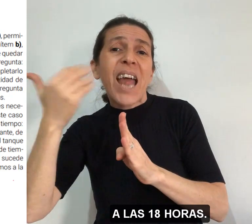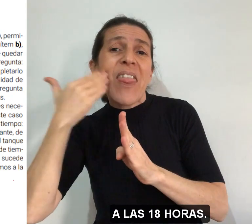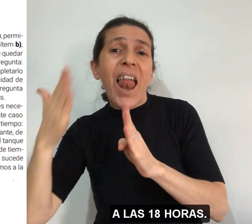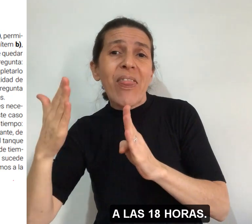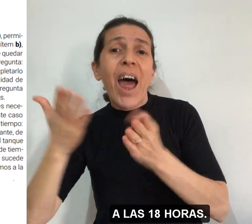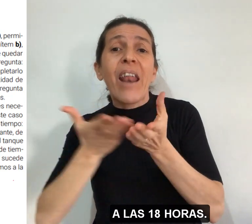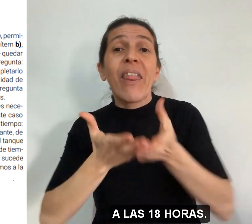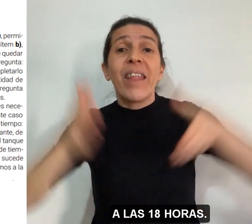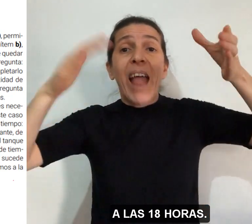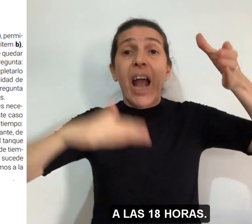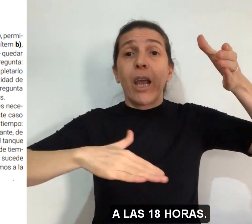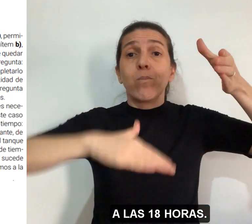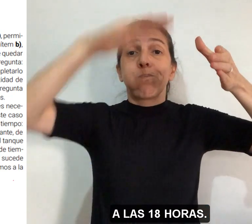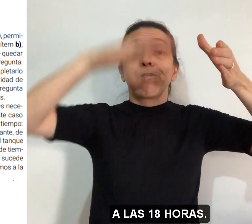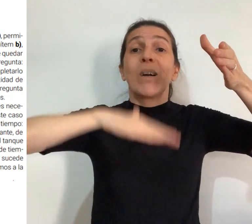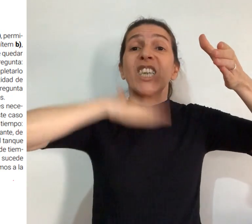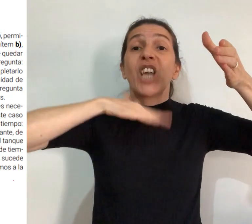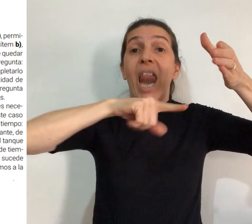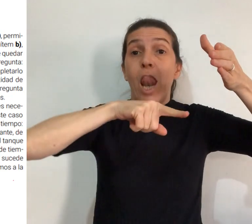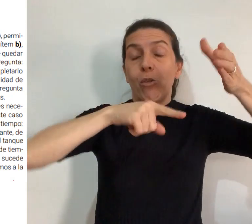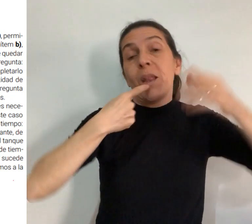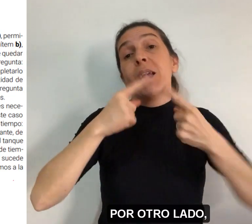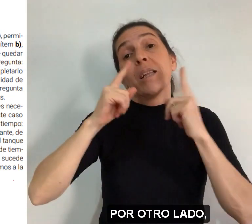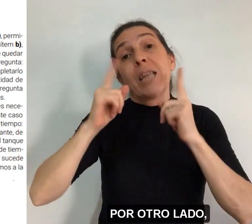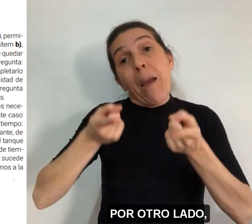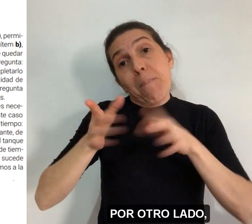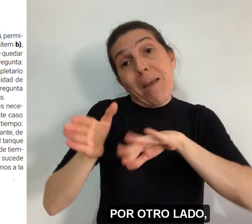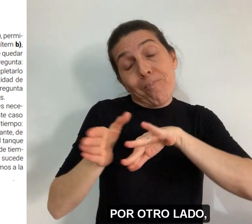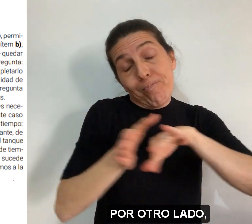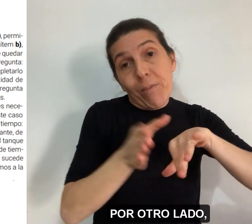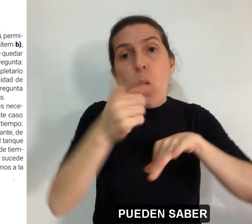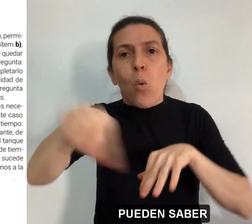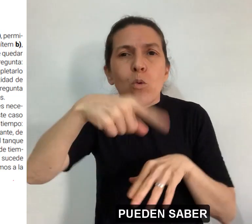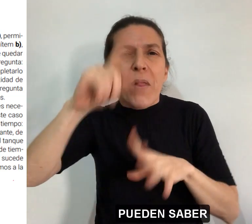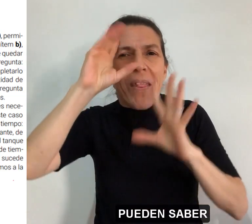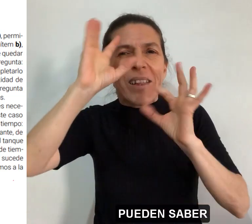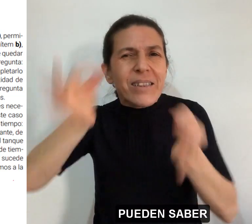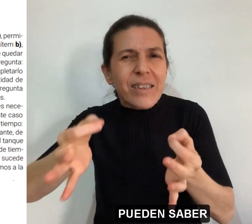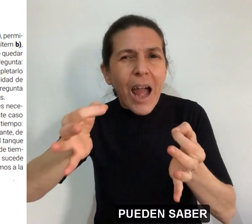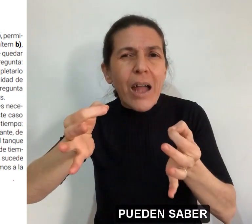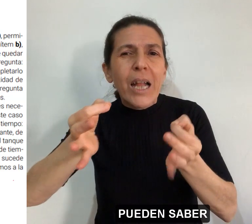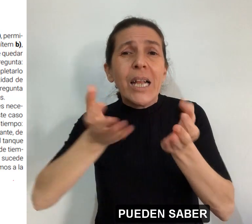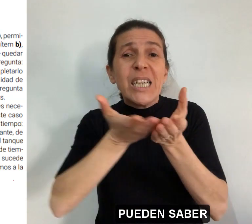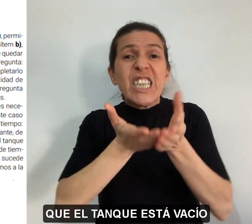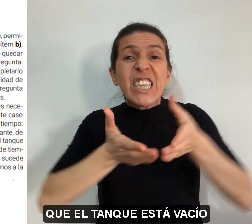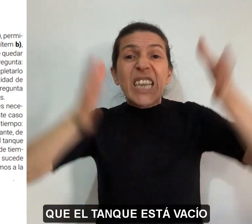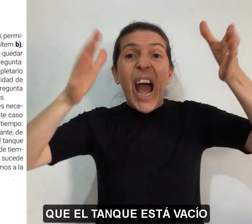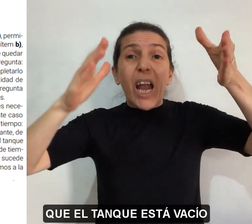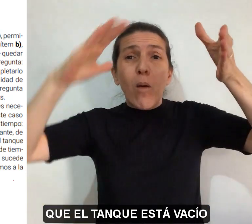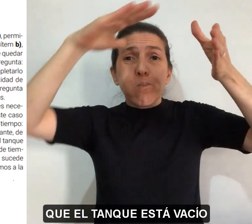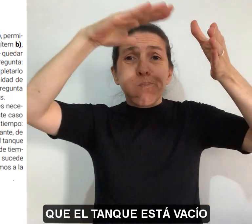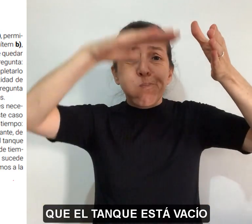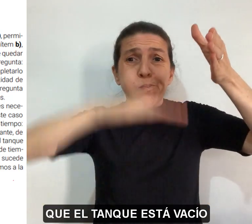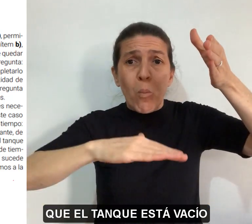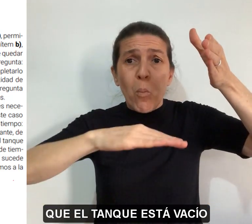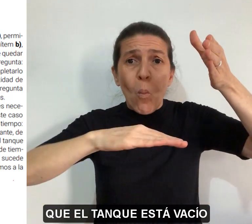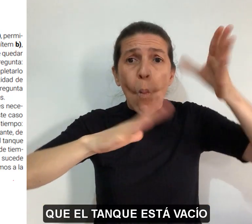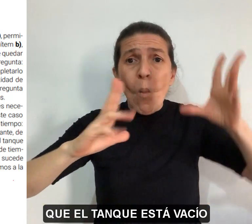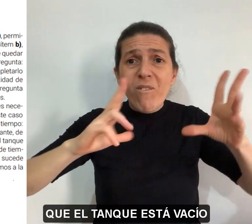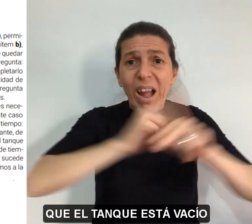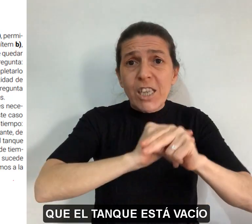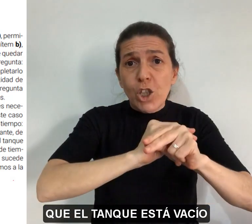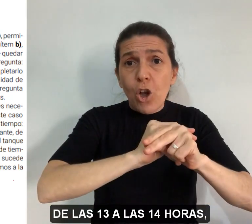a las 18 horas Por otro lado pueden saber que el tanque está